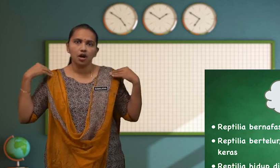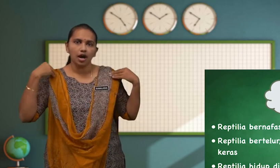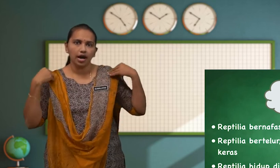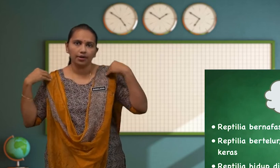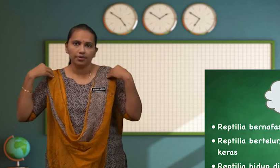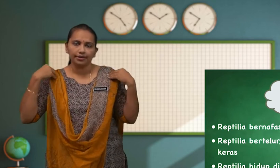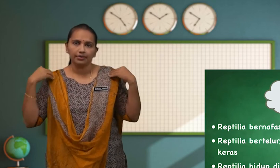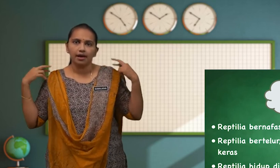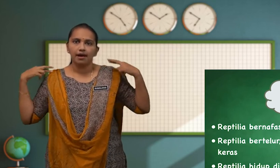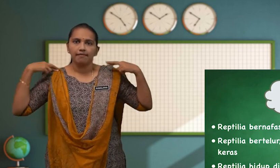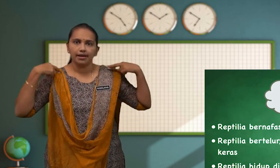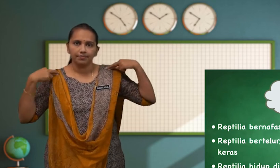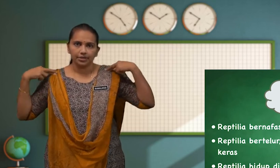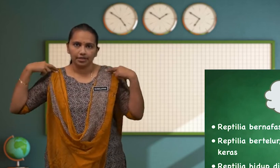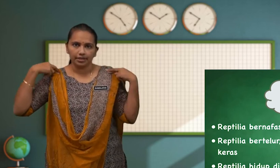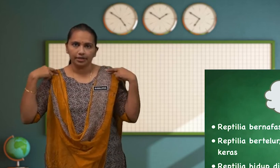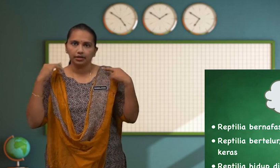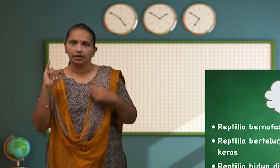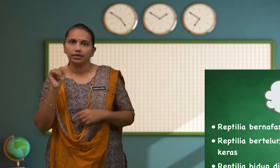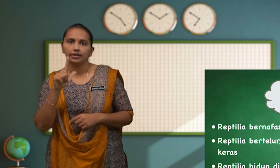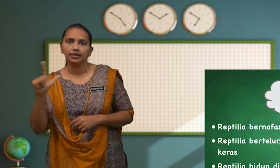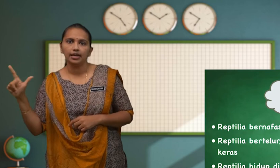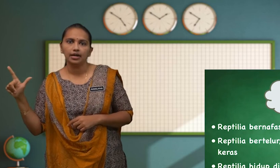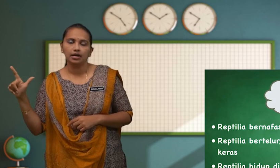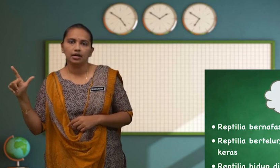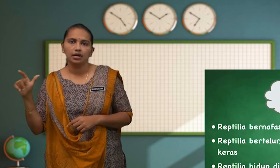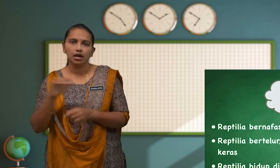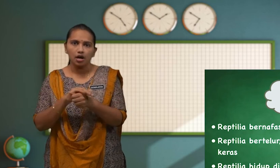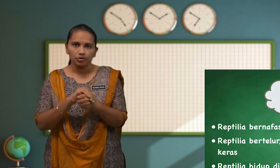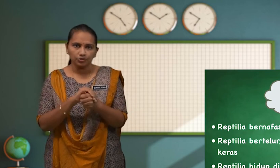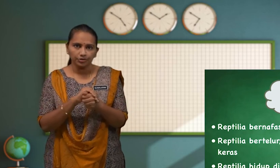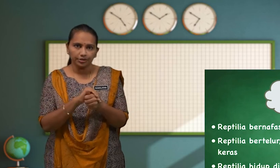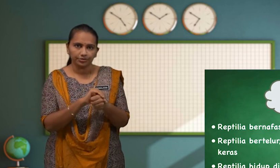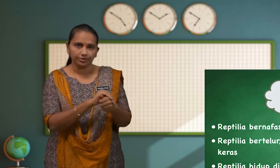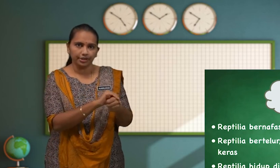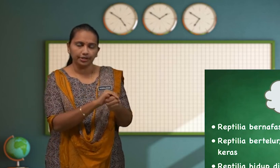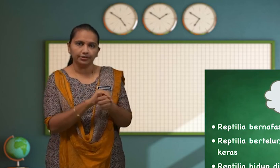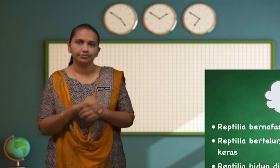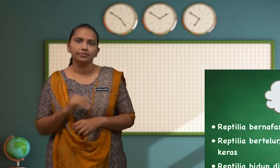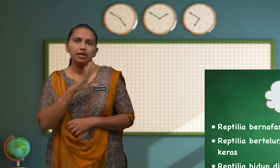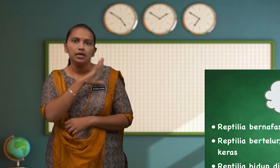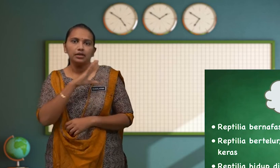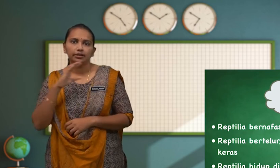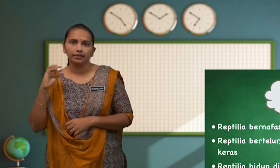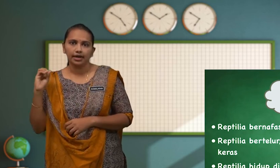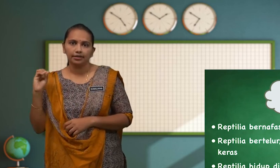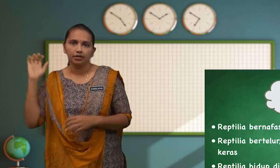Haiwan Reptilia Ialah Kura-kura Dan